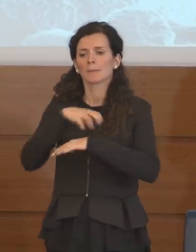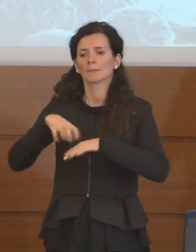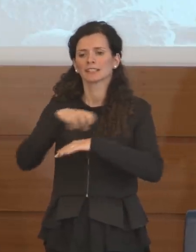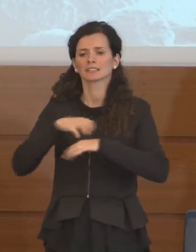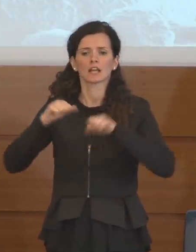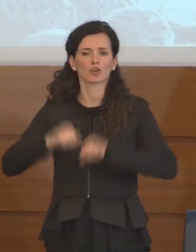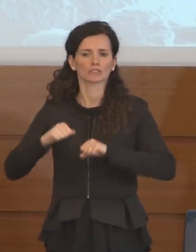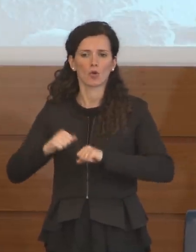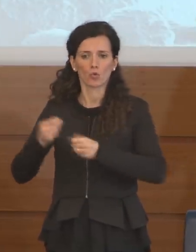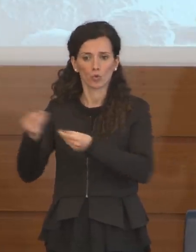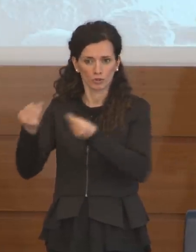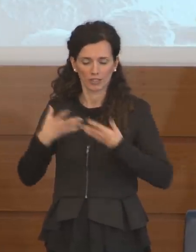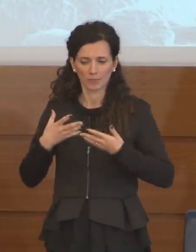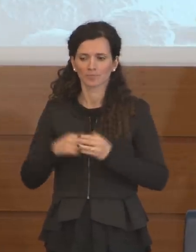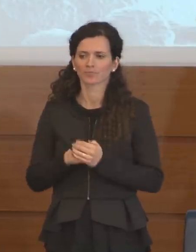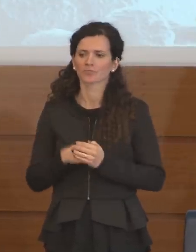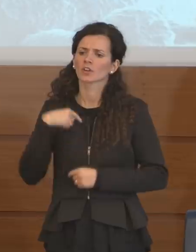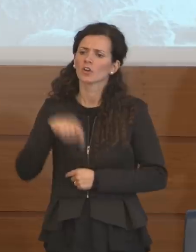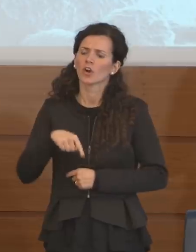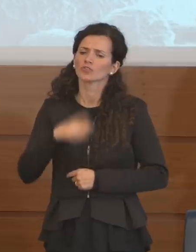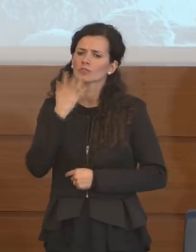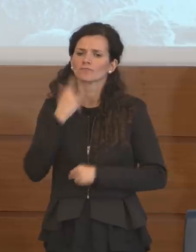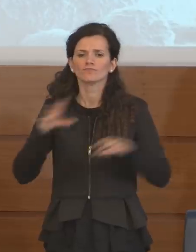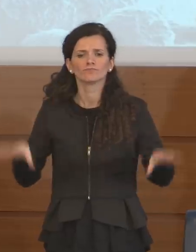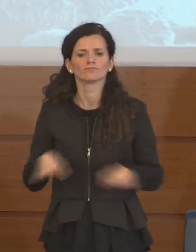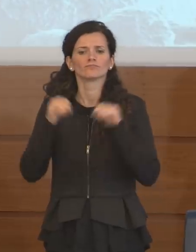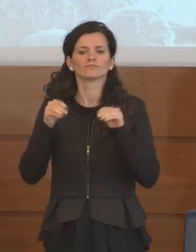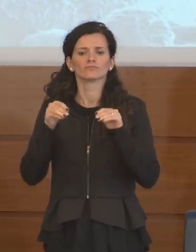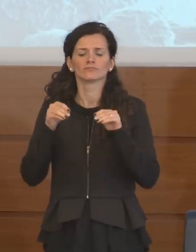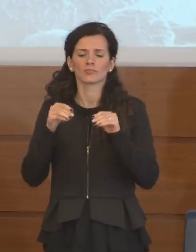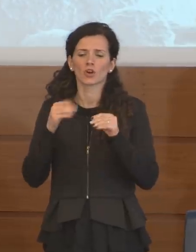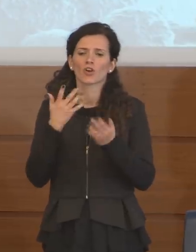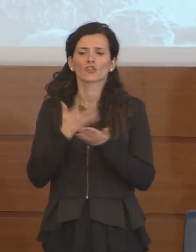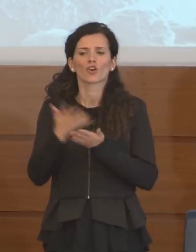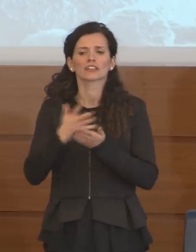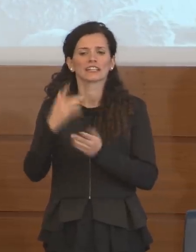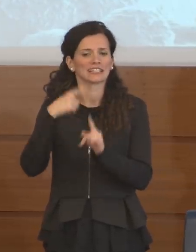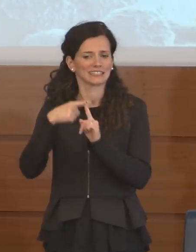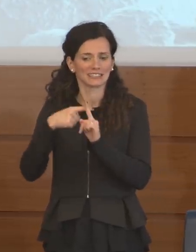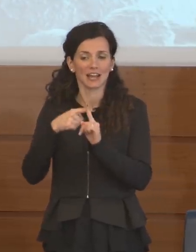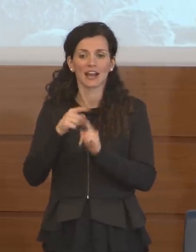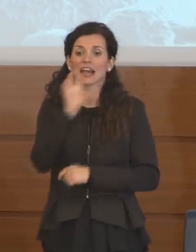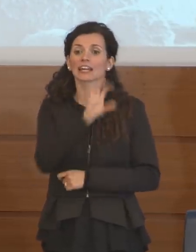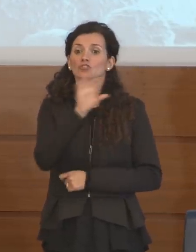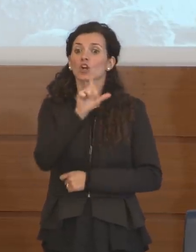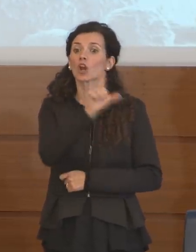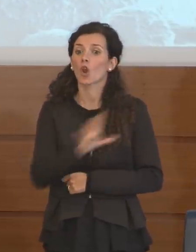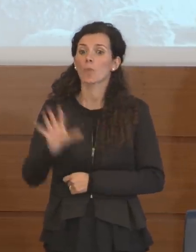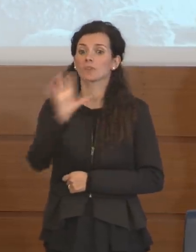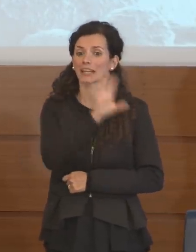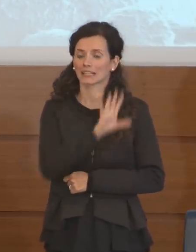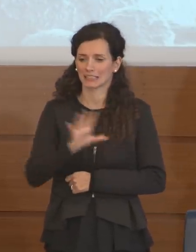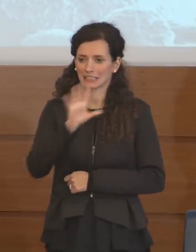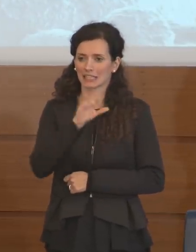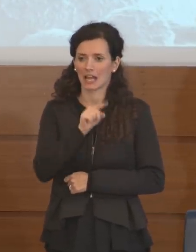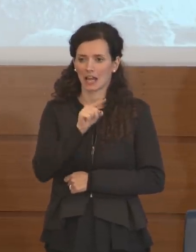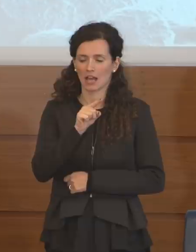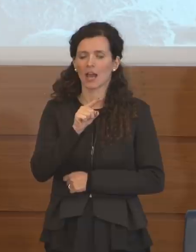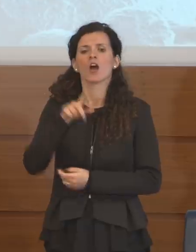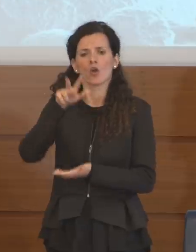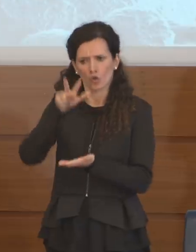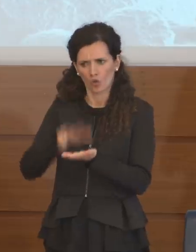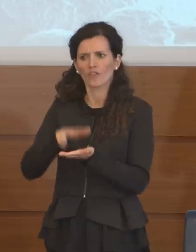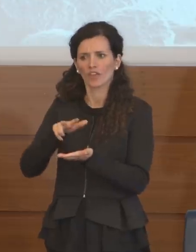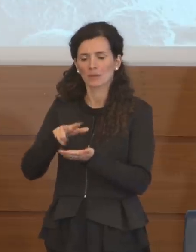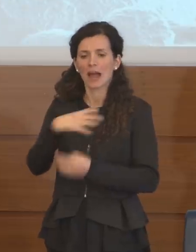Salute. Oggi vorrei incominciare con una buona notizia. Dalla Regione Lombardia e mi conferma